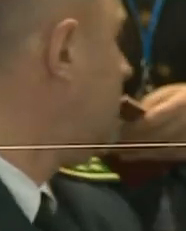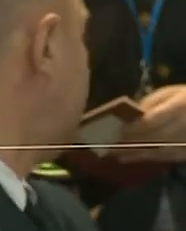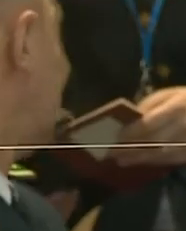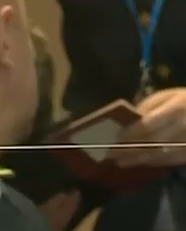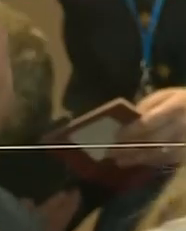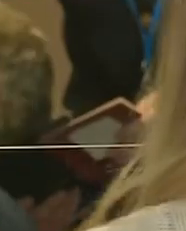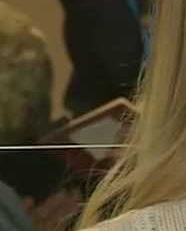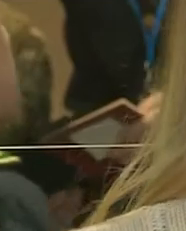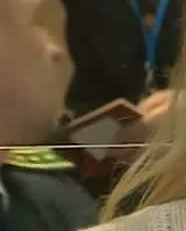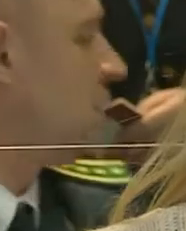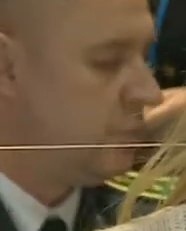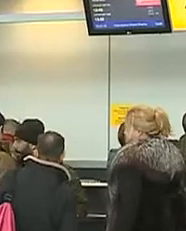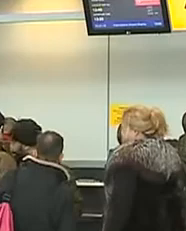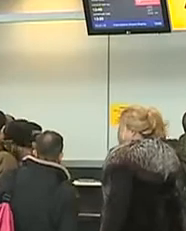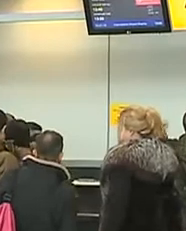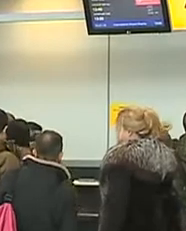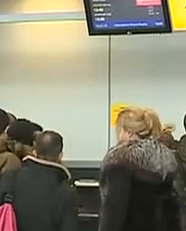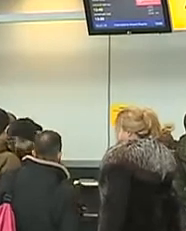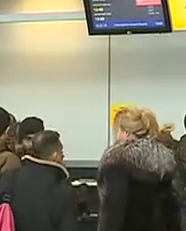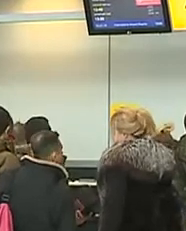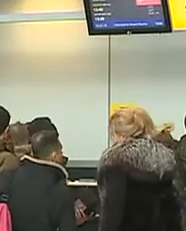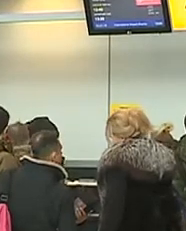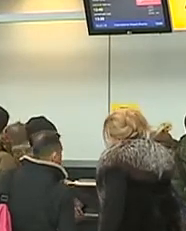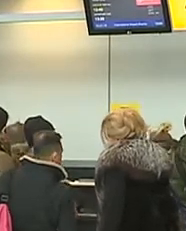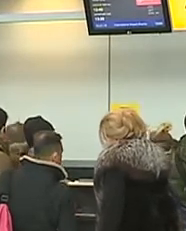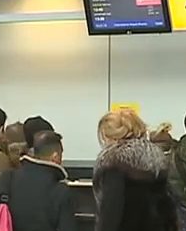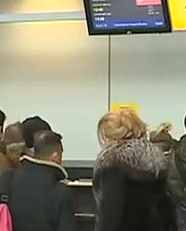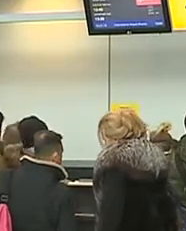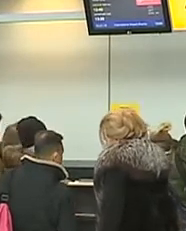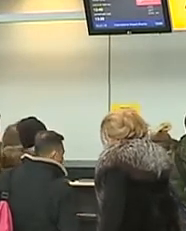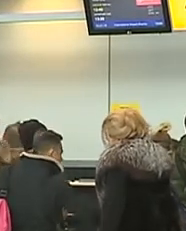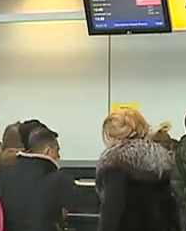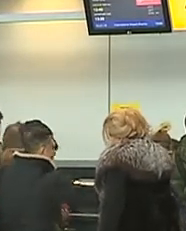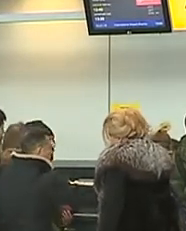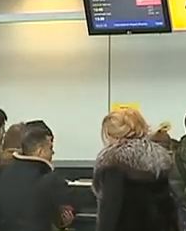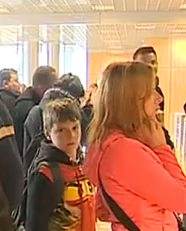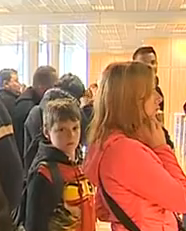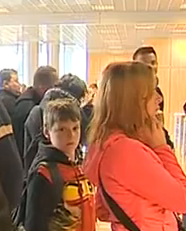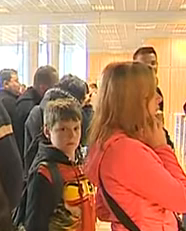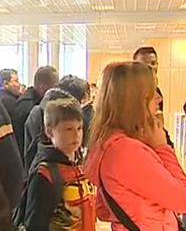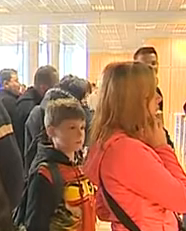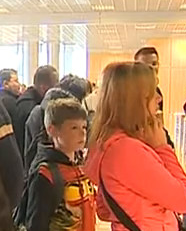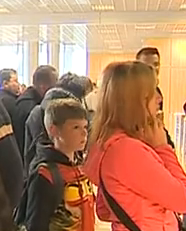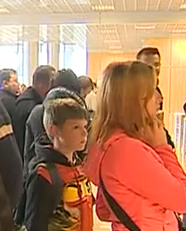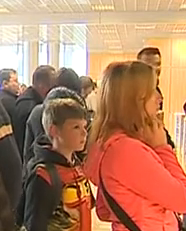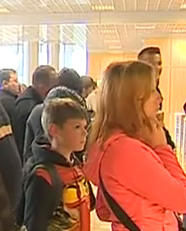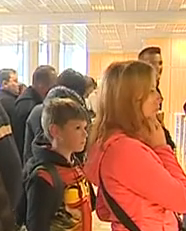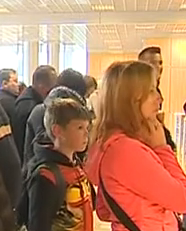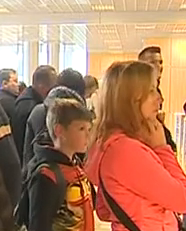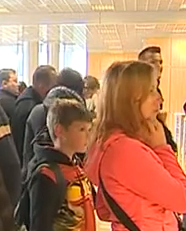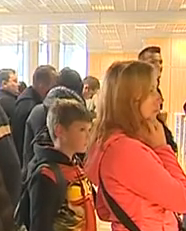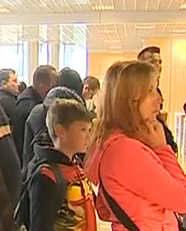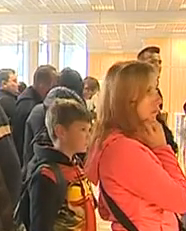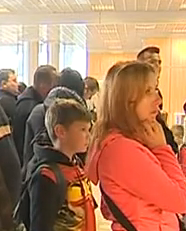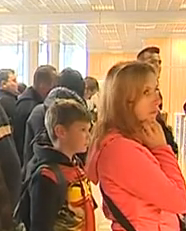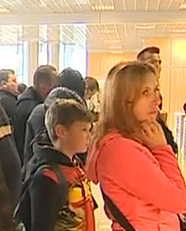14-денну самоізоляцію, повинні пройти тестування за власний кошт. Анжела Сушко, Евген Кличко, Харківське звісті.